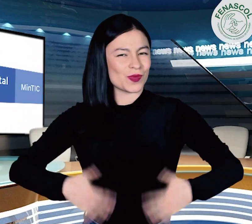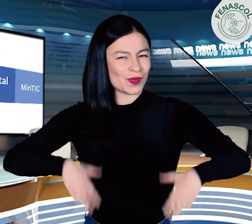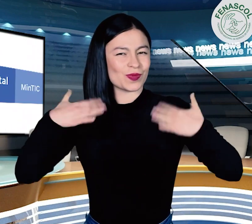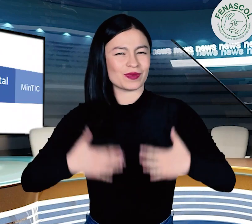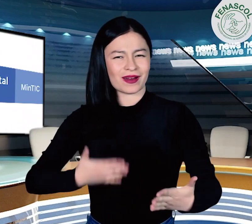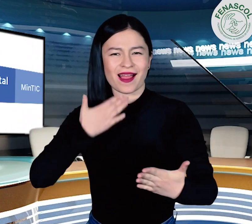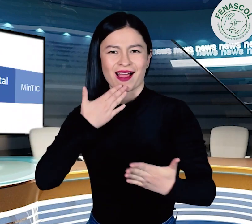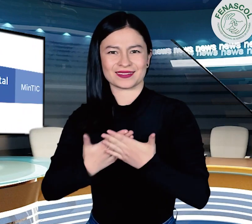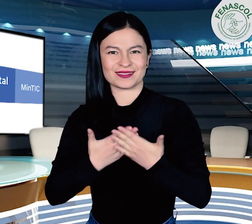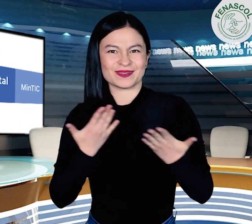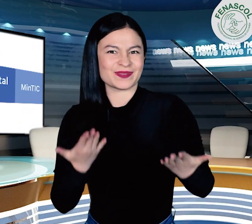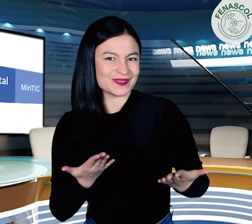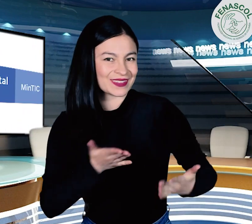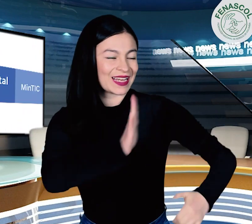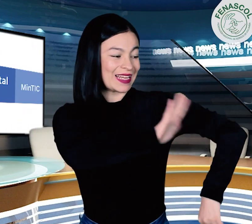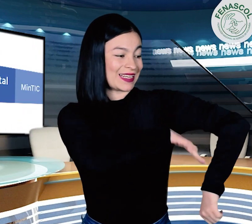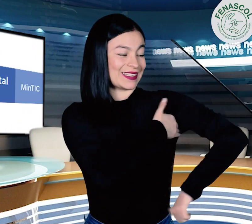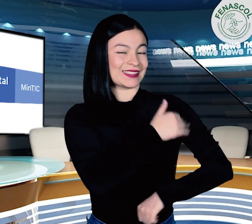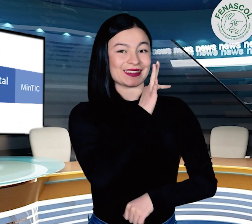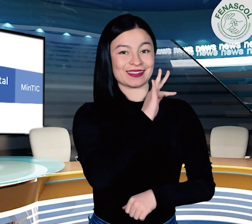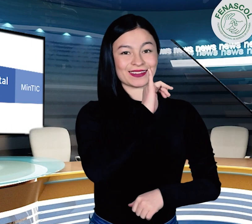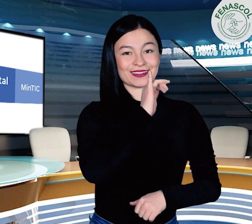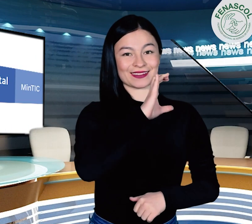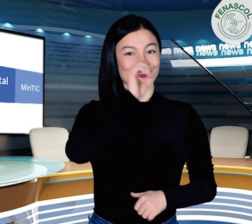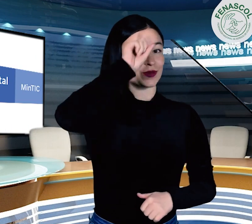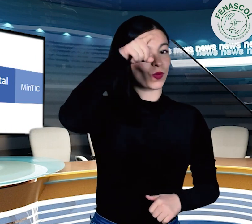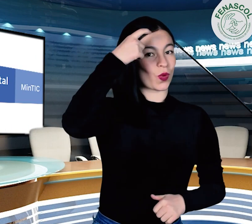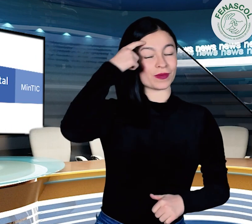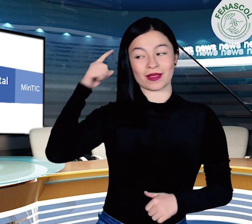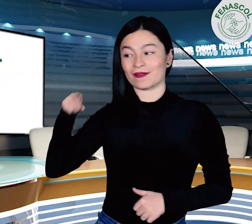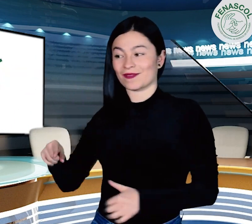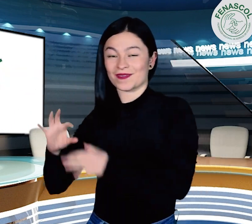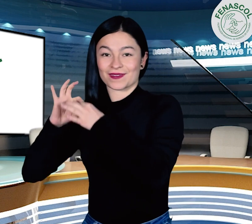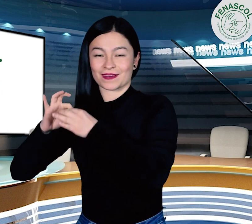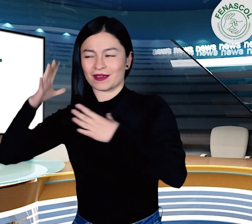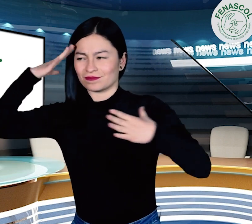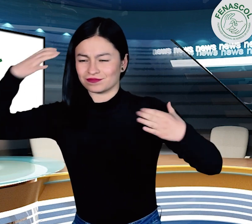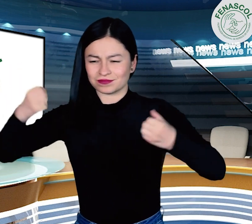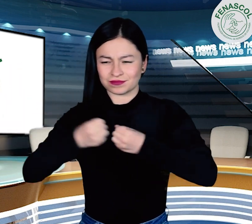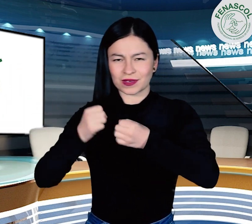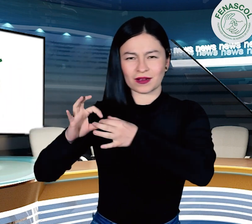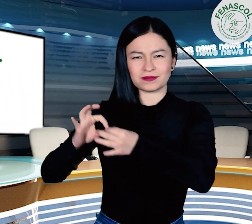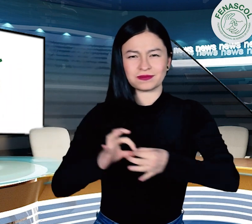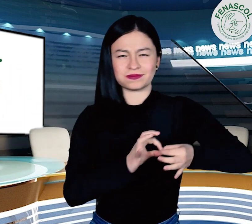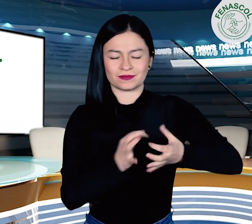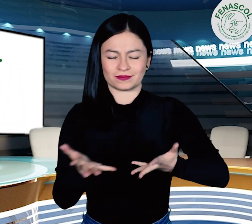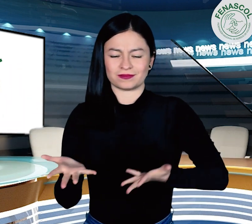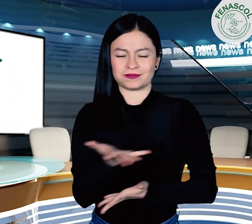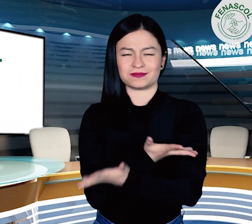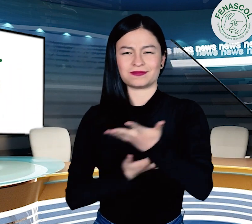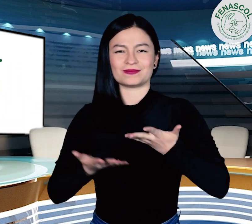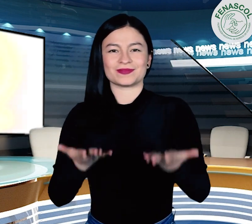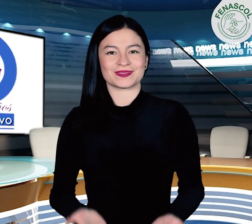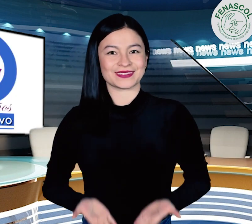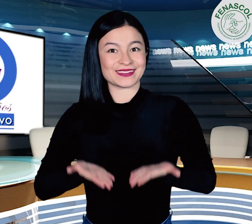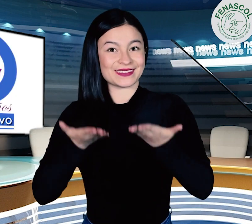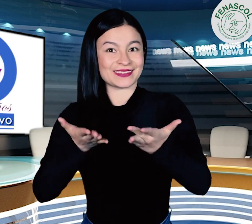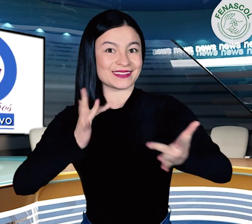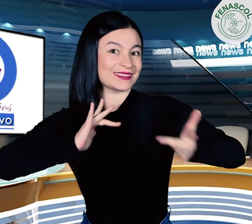Gracias a la alianza y al trabajo articulado entre el Ministerio de las TIC y FENASCOL, el Centro de